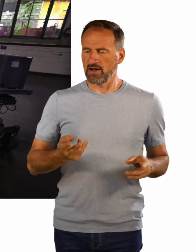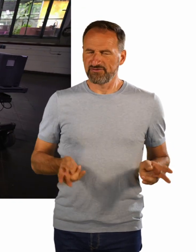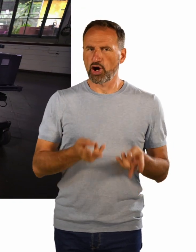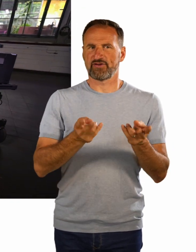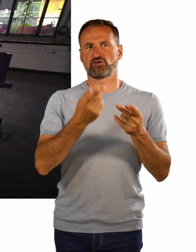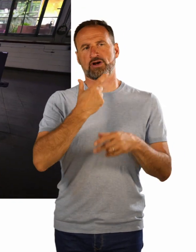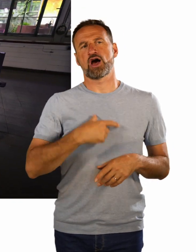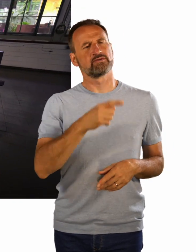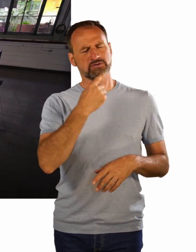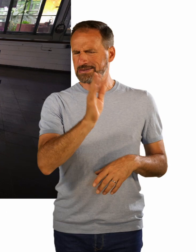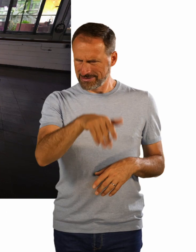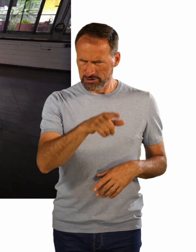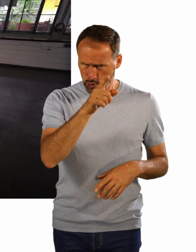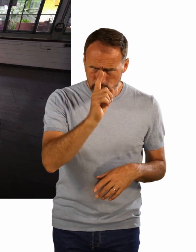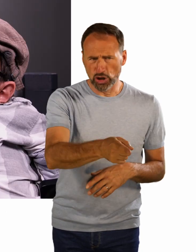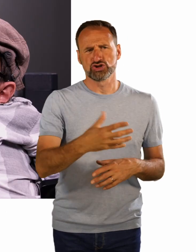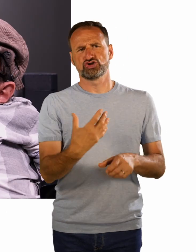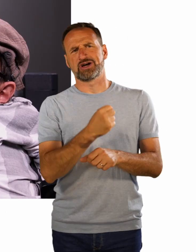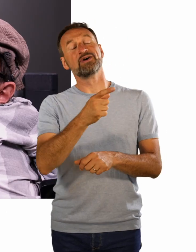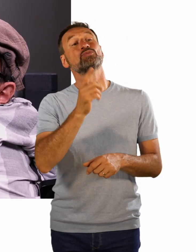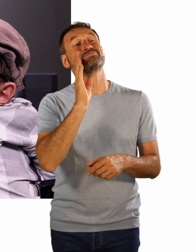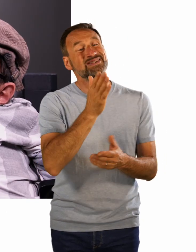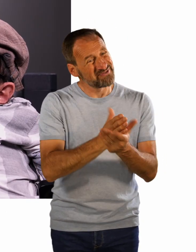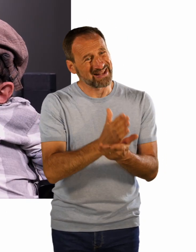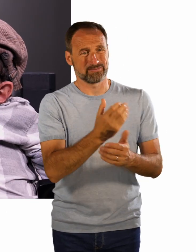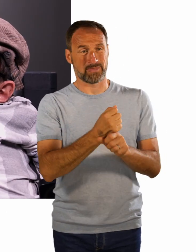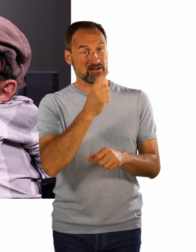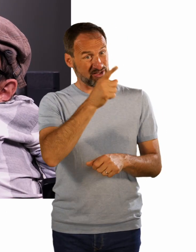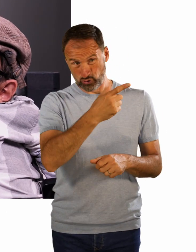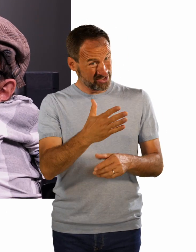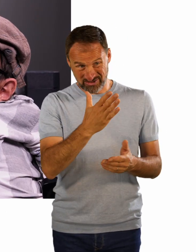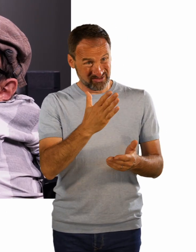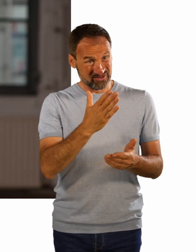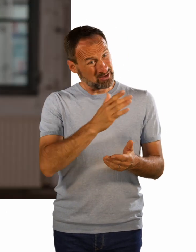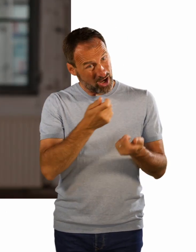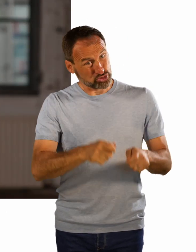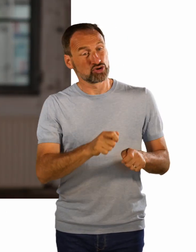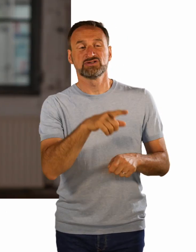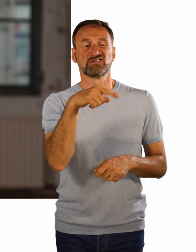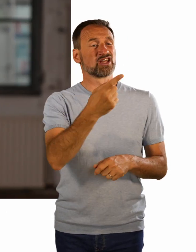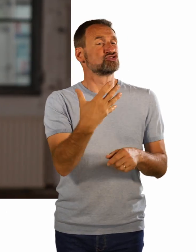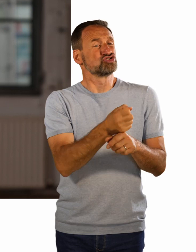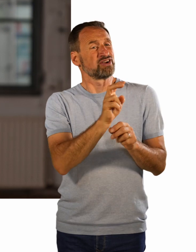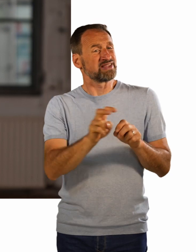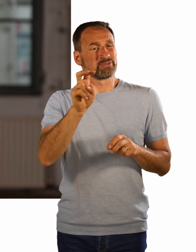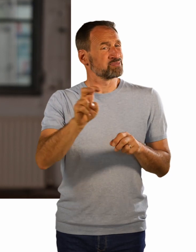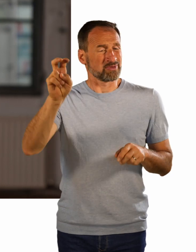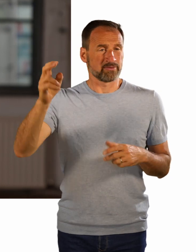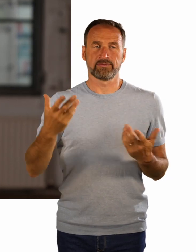nee, das musst du jetzt zu Ende bringen und wenn du das nicht machst, dann kannst du da nicht hin. Und ohne diese Menschen und vor allem auch ohne meine Mutter,